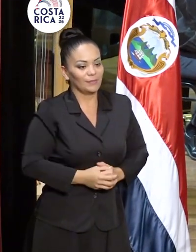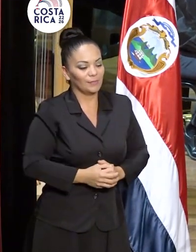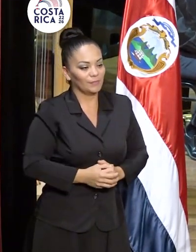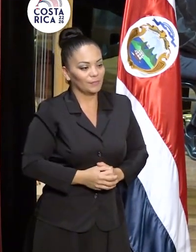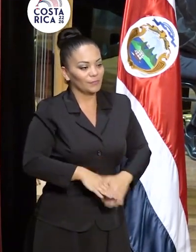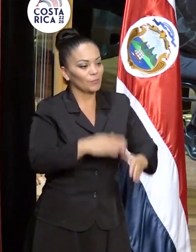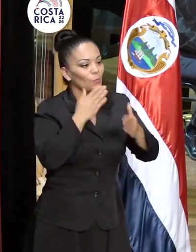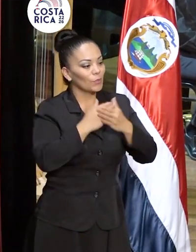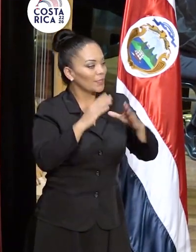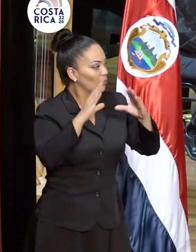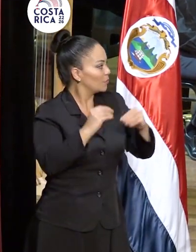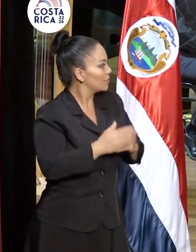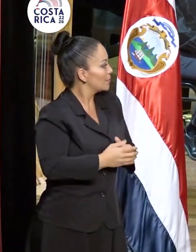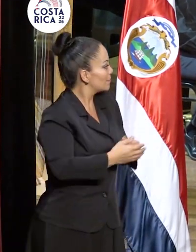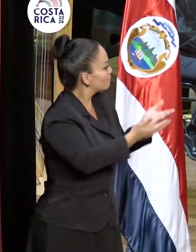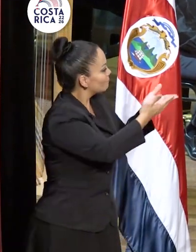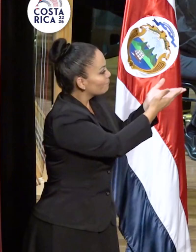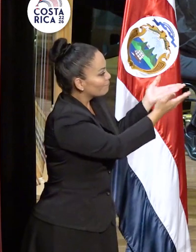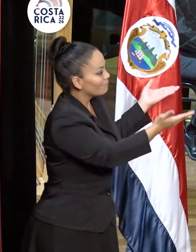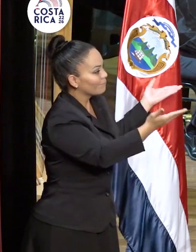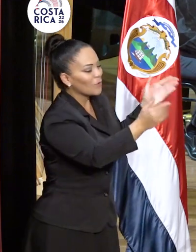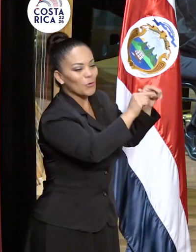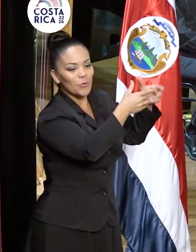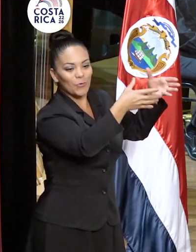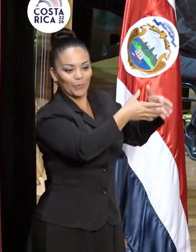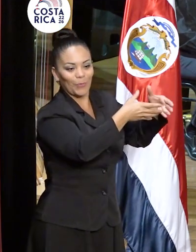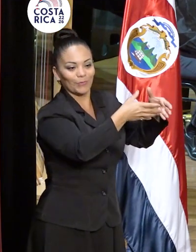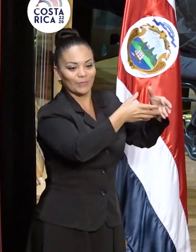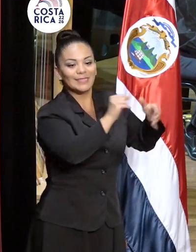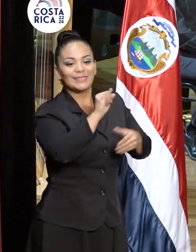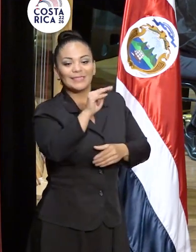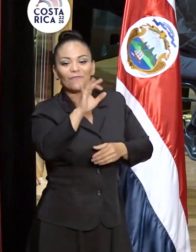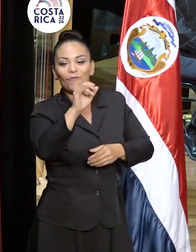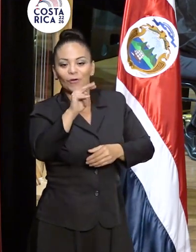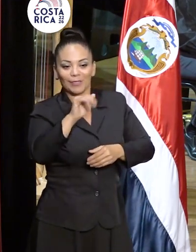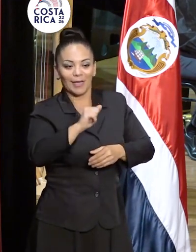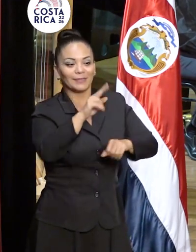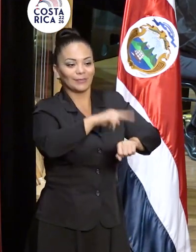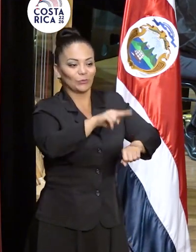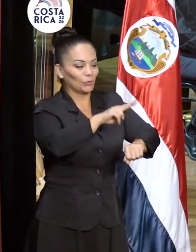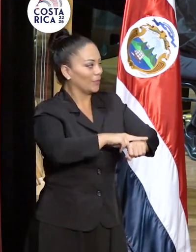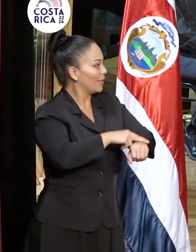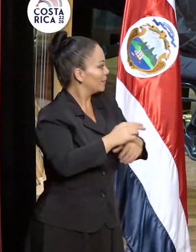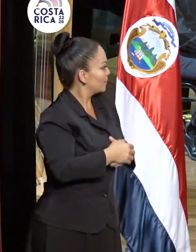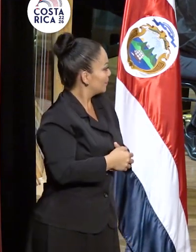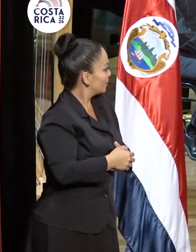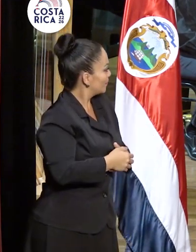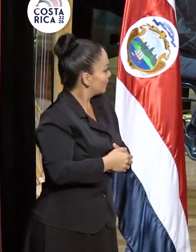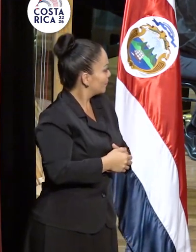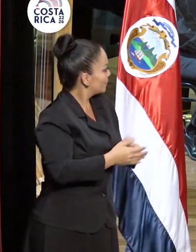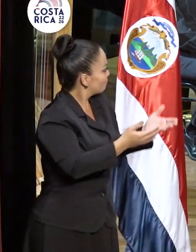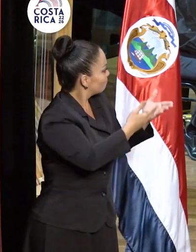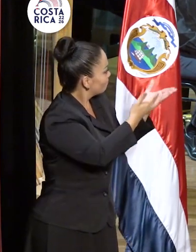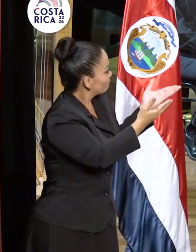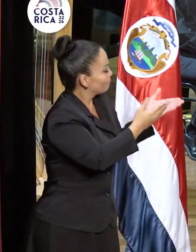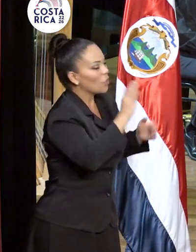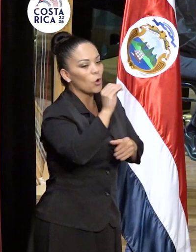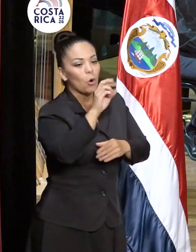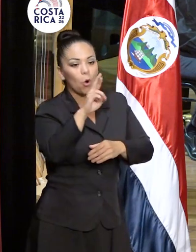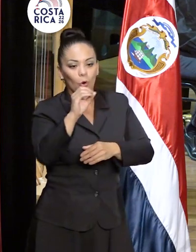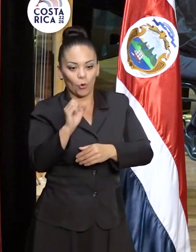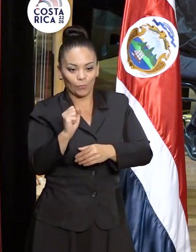Muy buenas noches, querida Orquesta Sinfónica Nacional y Coro Sinfónico. Gracias